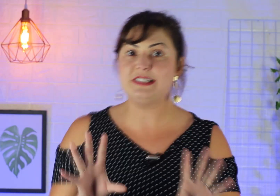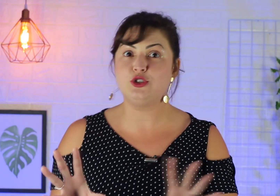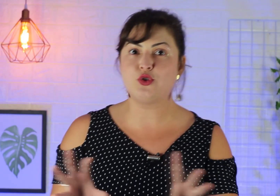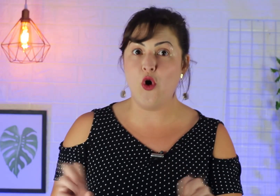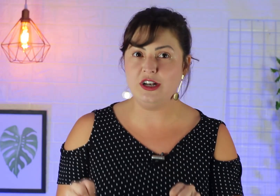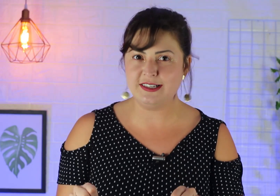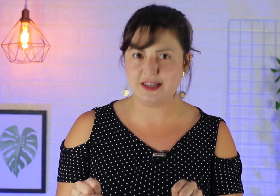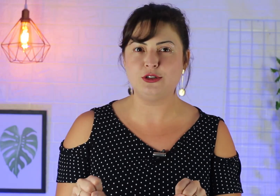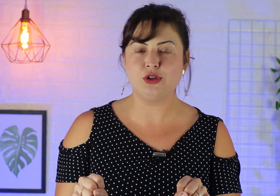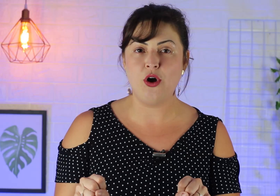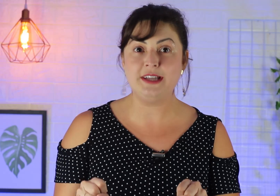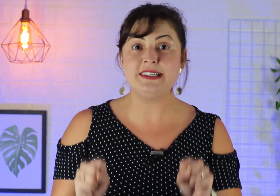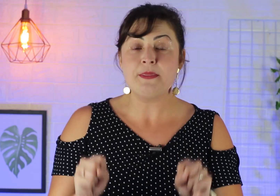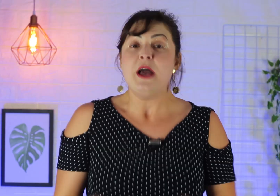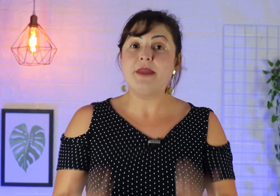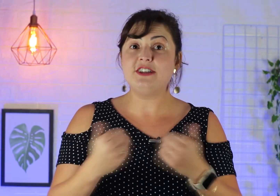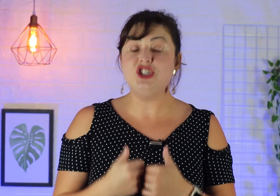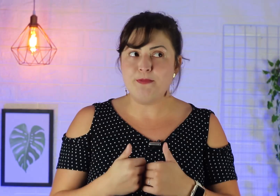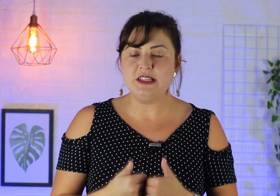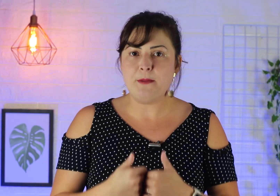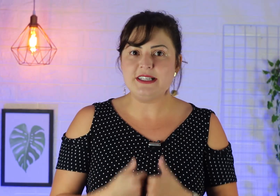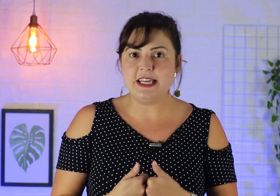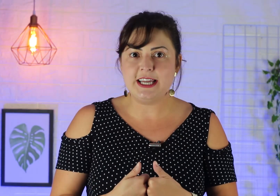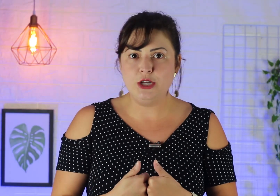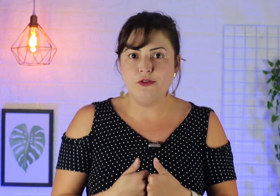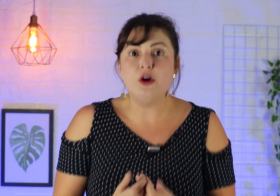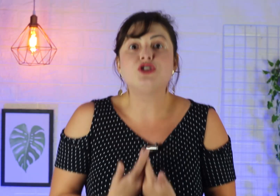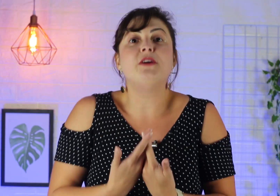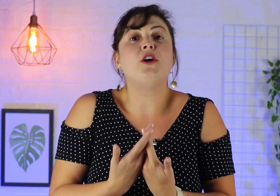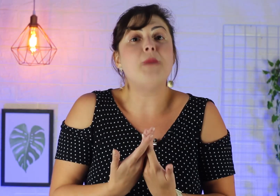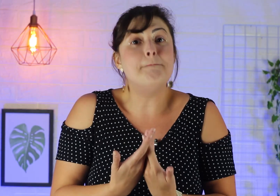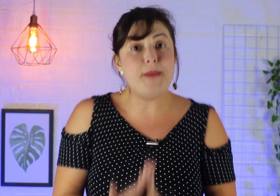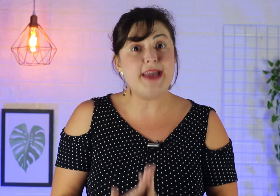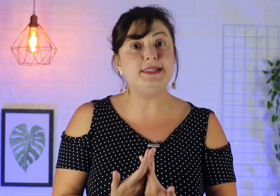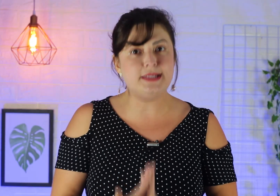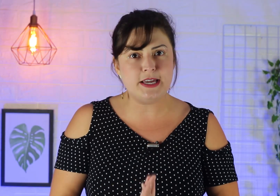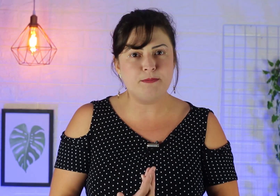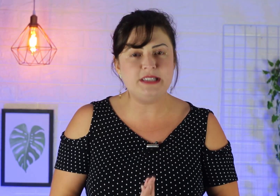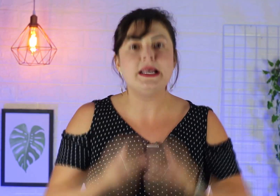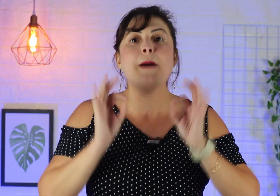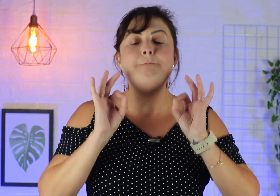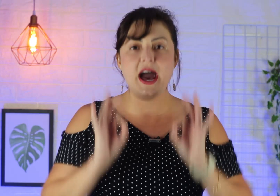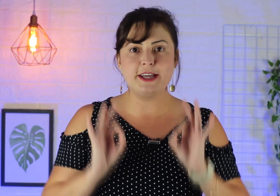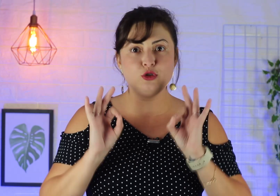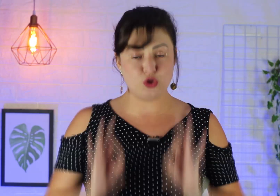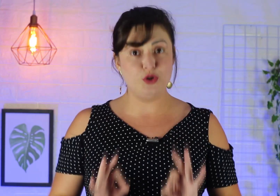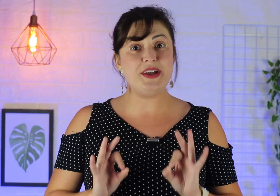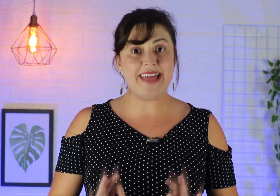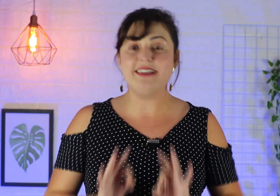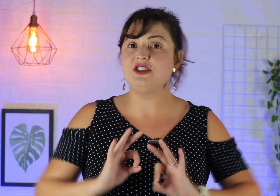escolhas tradutórias, para que a gente possa passar aquele louvor de uma forma bem simples, para que o surdo entenda